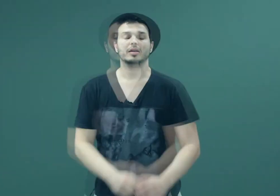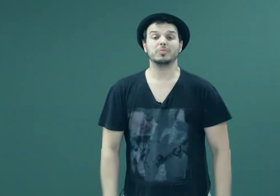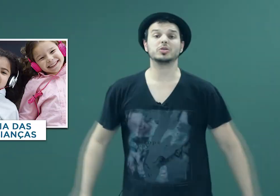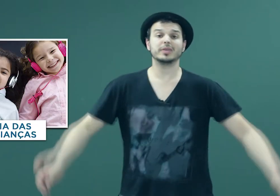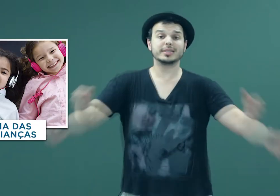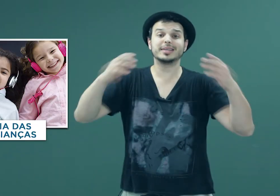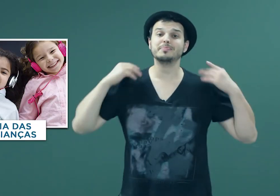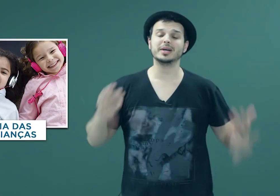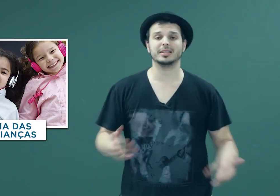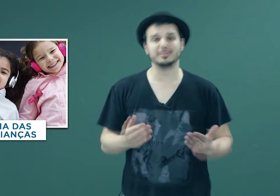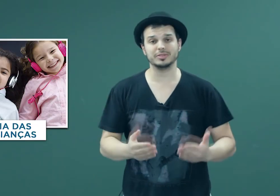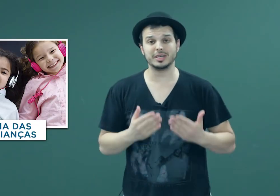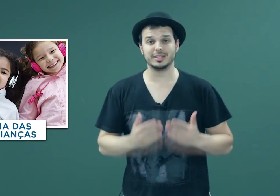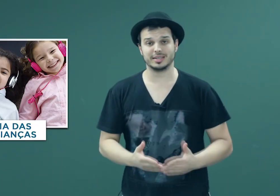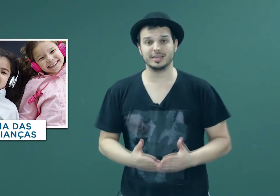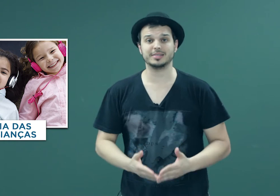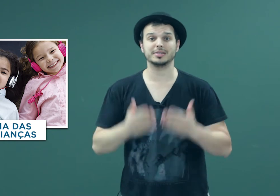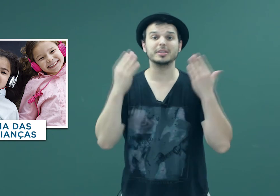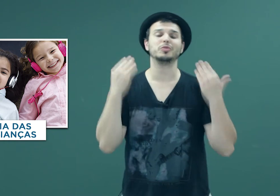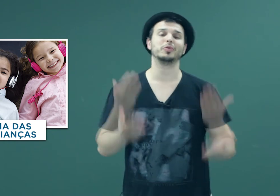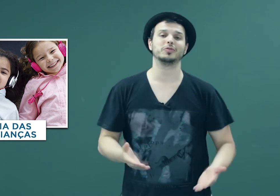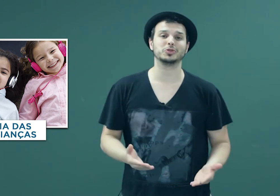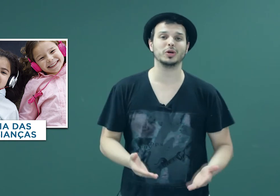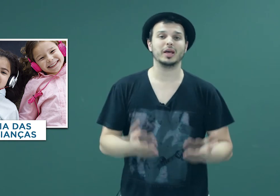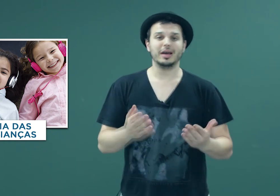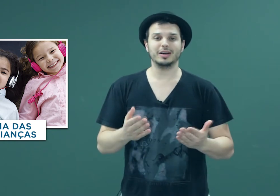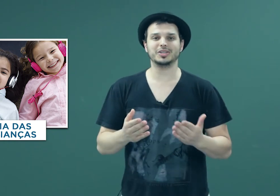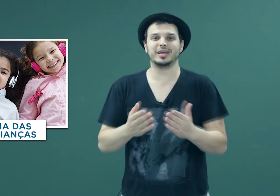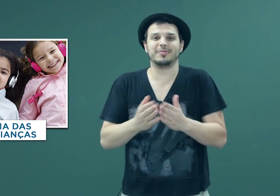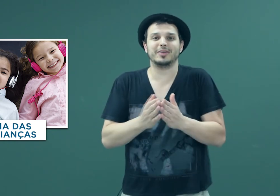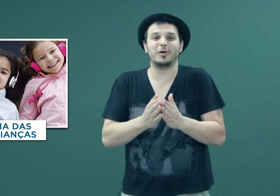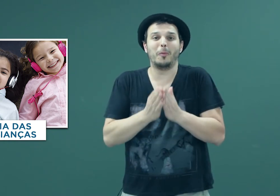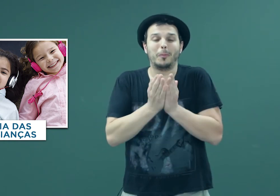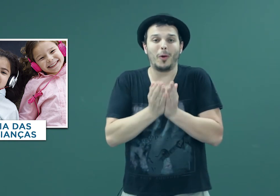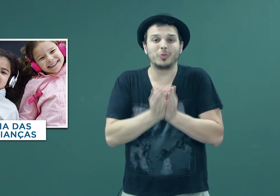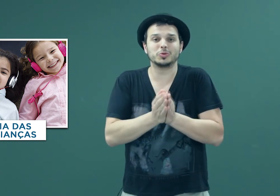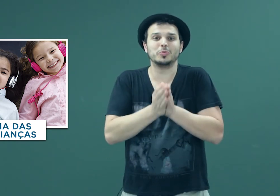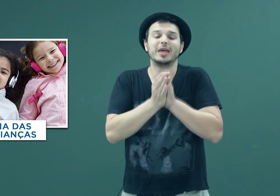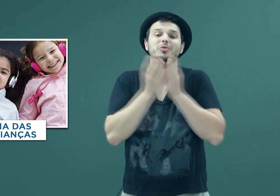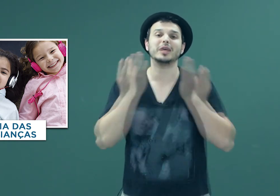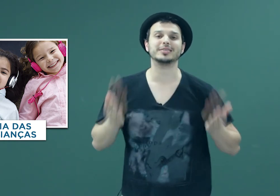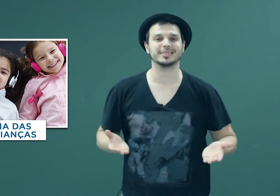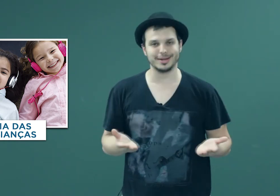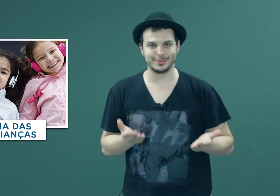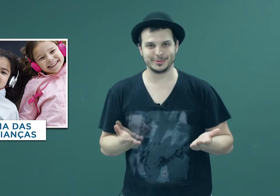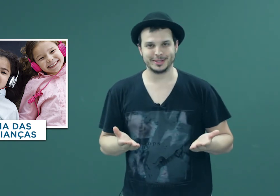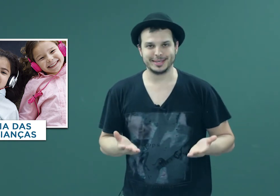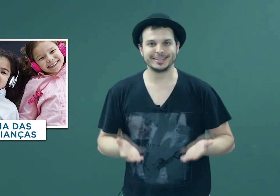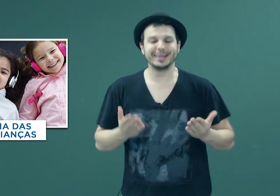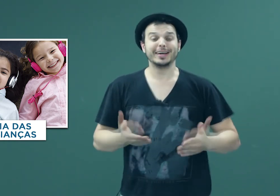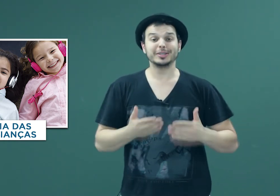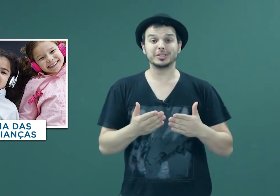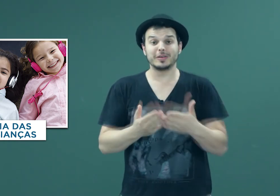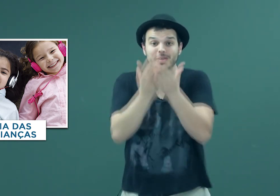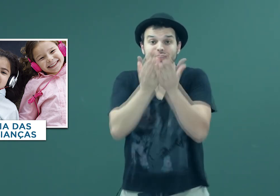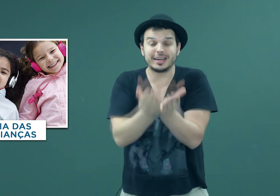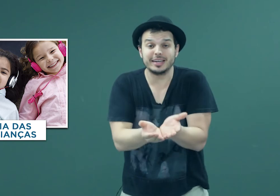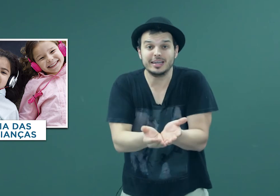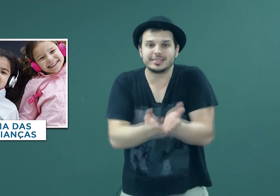Pessoal, nessa semana do dia das crianças e do professor, a gente quer falar um pouco sobre a educação, né? A gente tá falando da criança